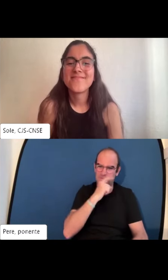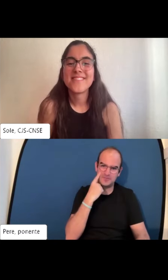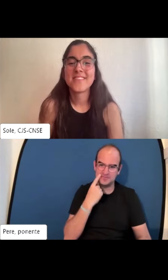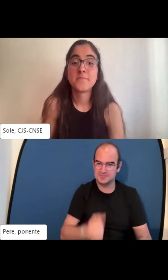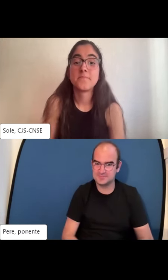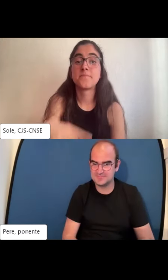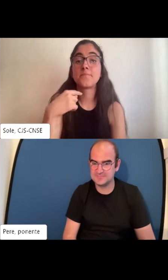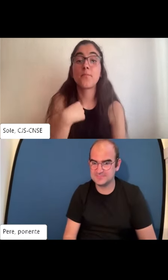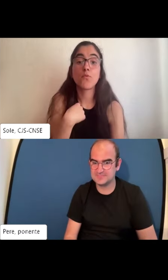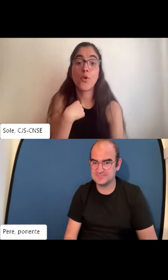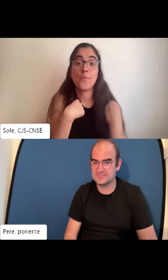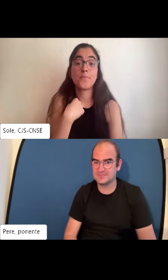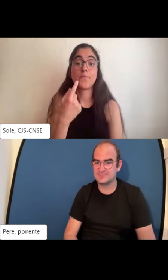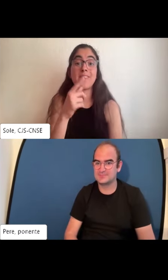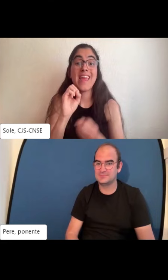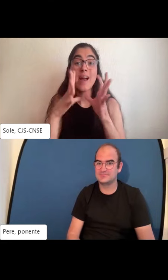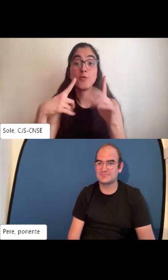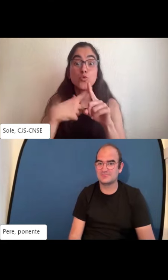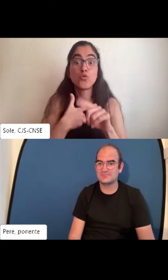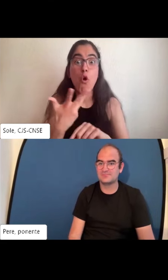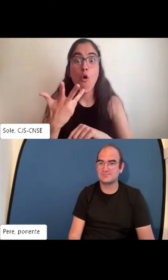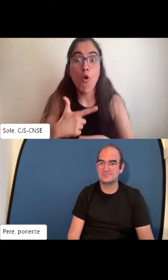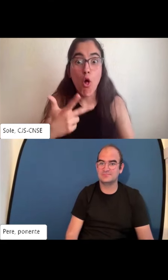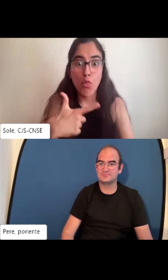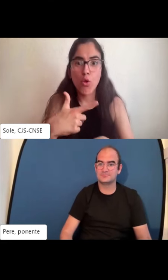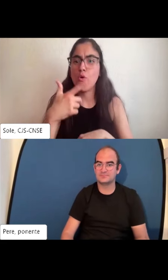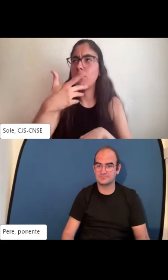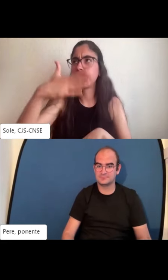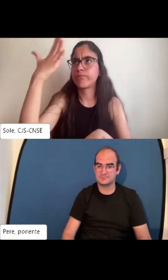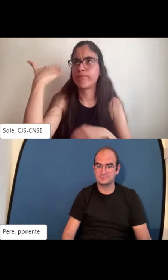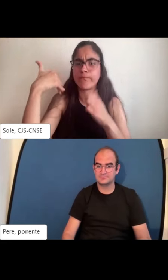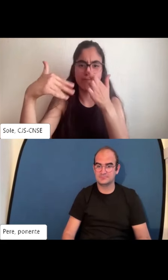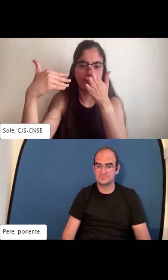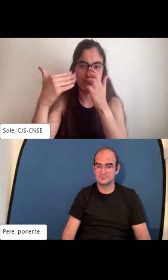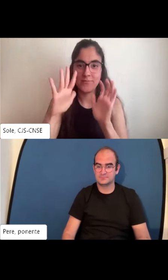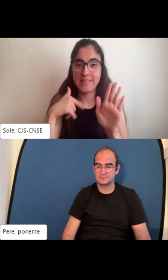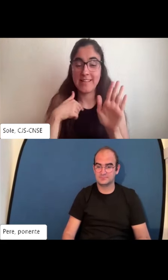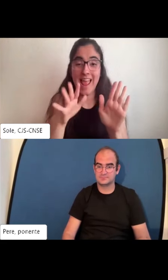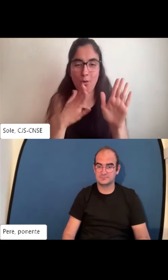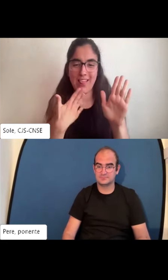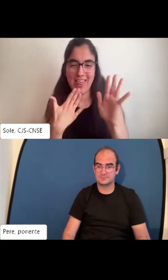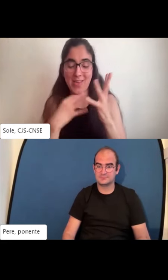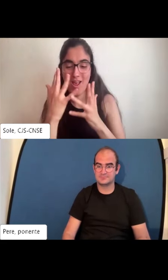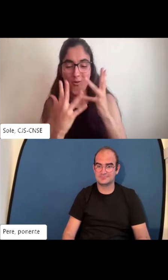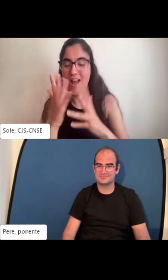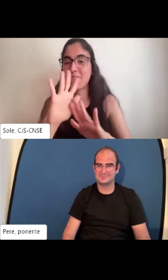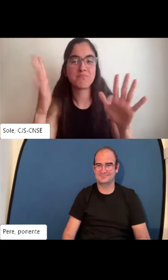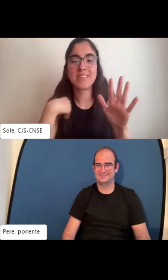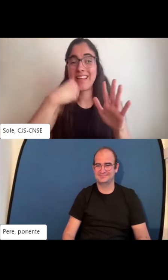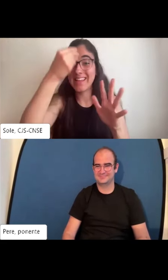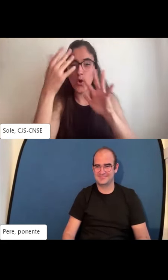¿pero son famosos por qué? cuéntame a ver yo conozco los Erasmus Plus desde hace